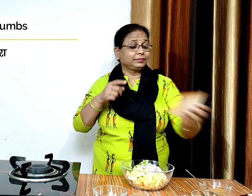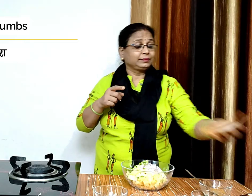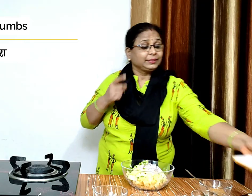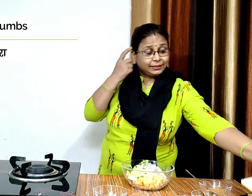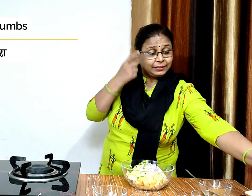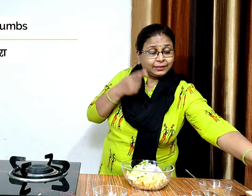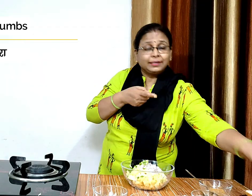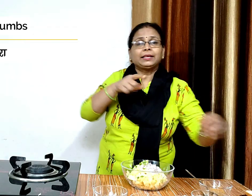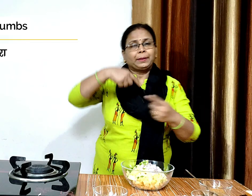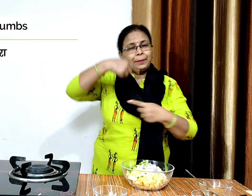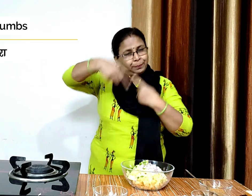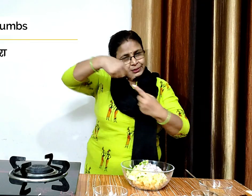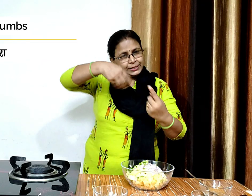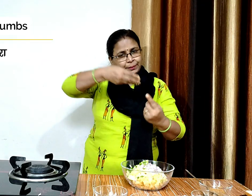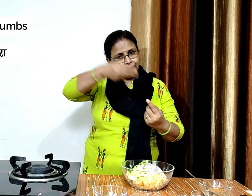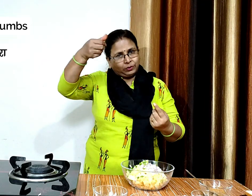इसमें ब्रेड को पीसकर बनाया है